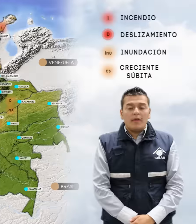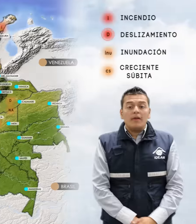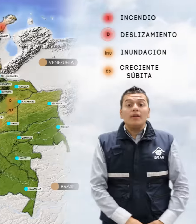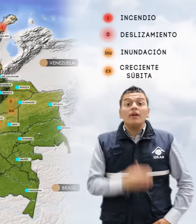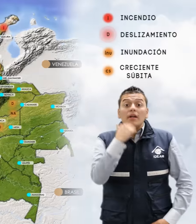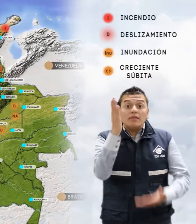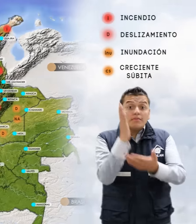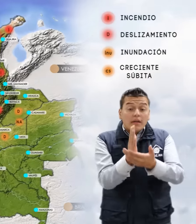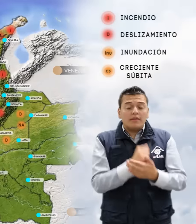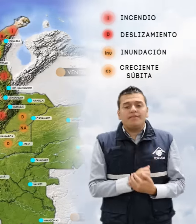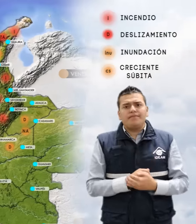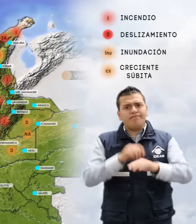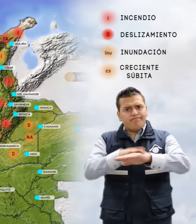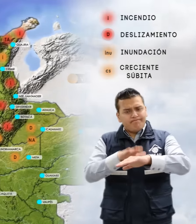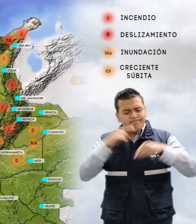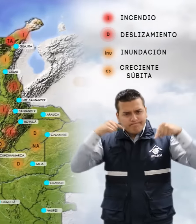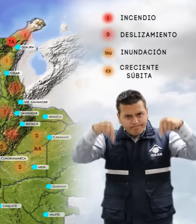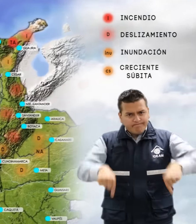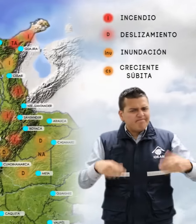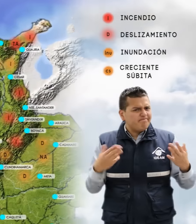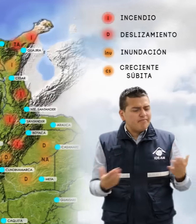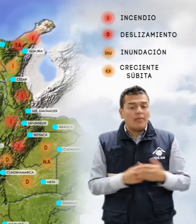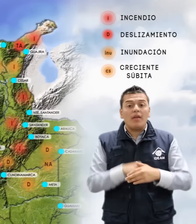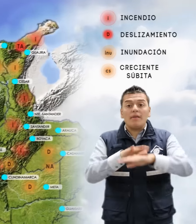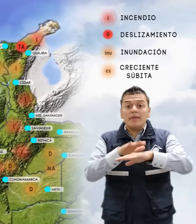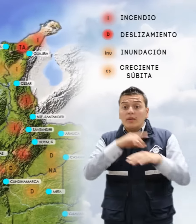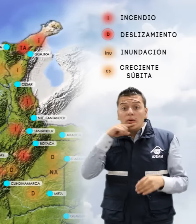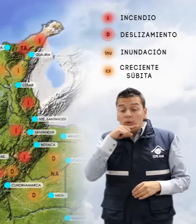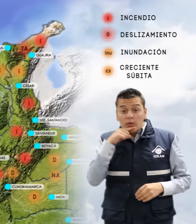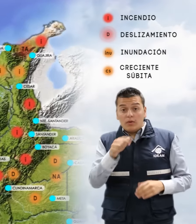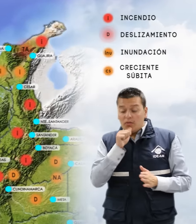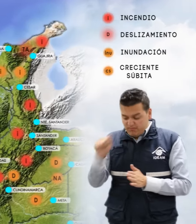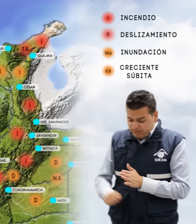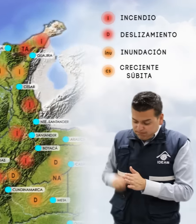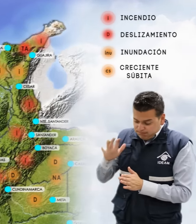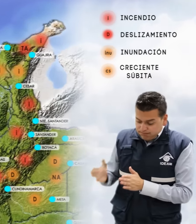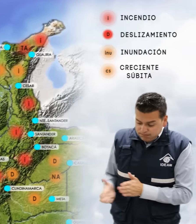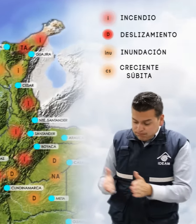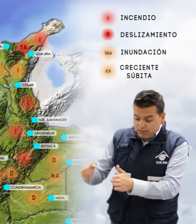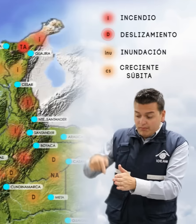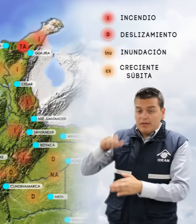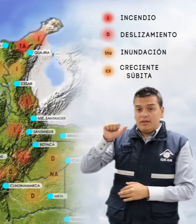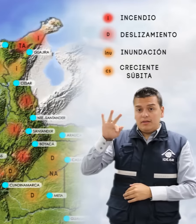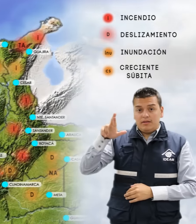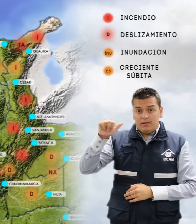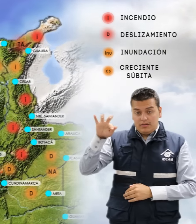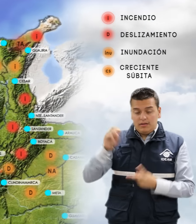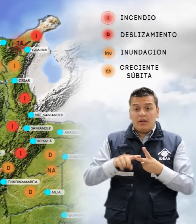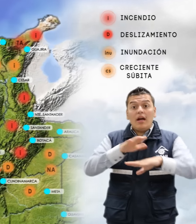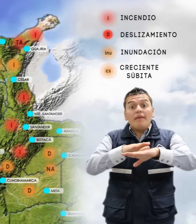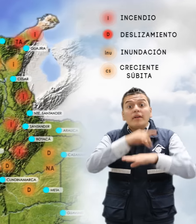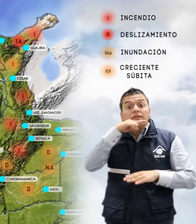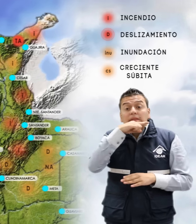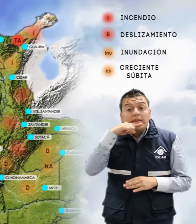Las alertas vigentes para el día de hoy son, alerta roja por niveles altos en el río Atrato, alerta roja por